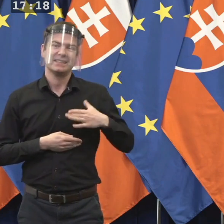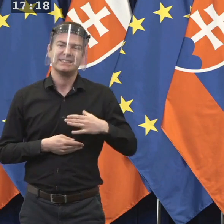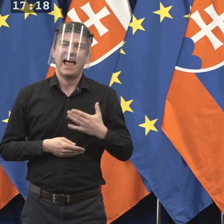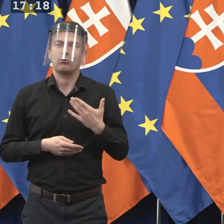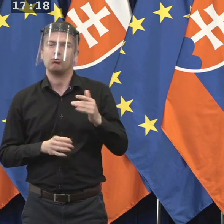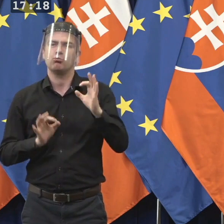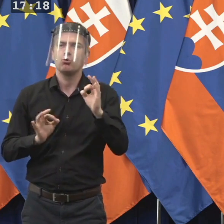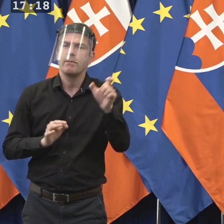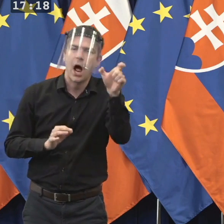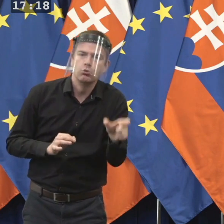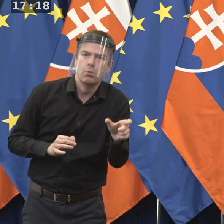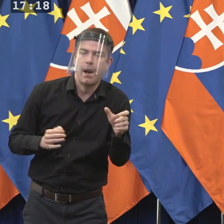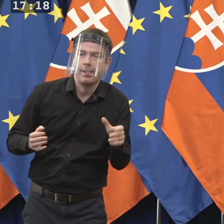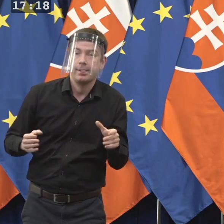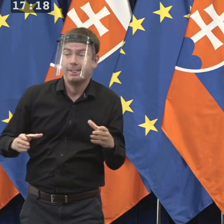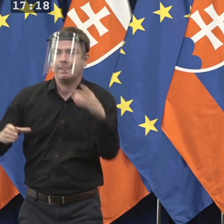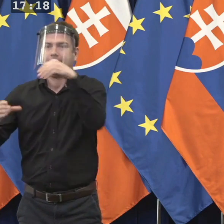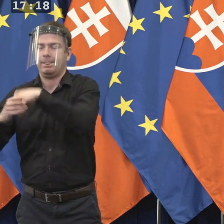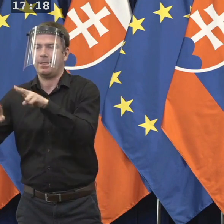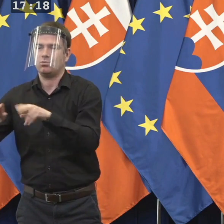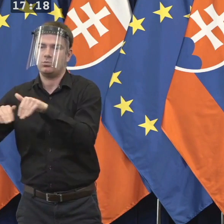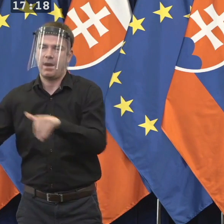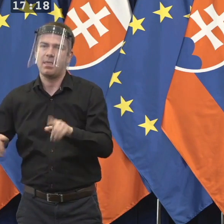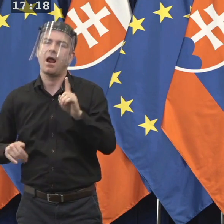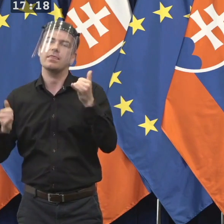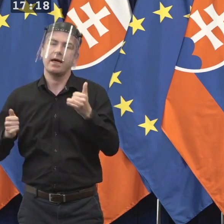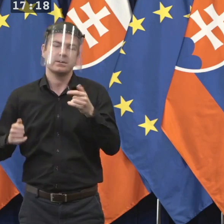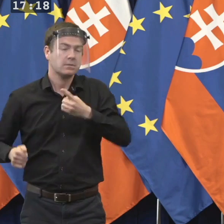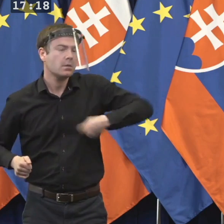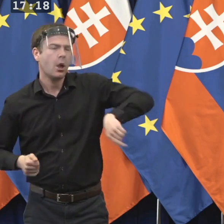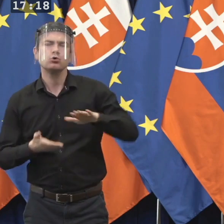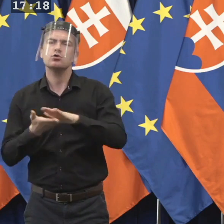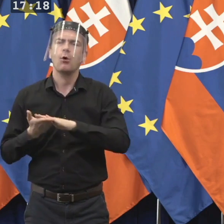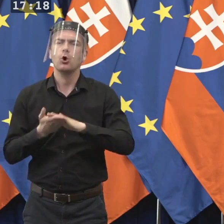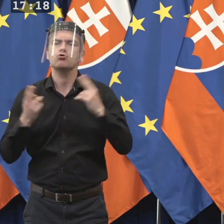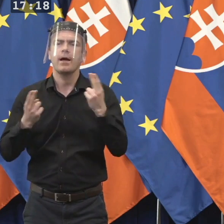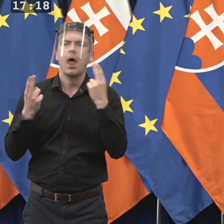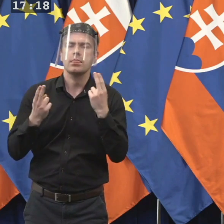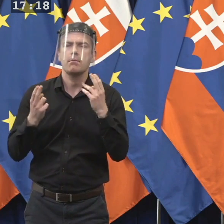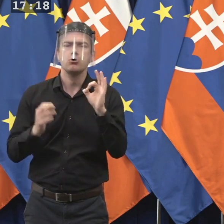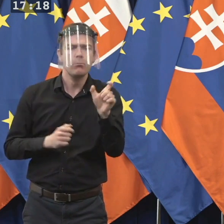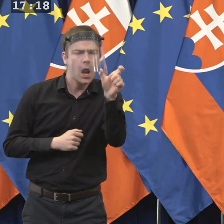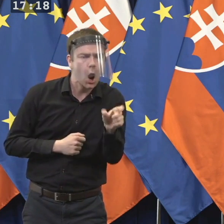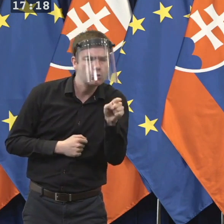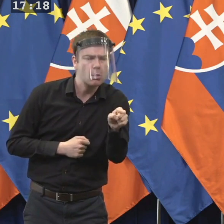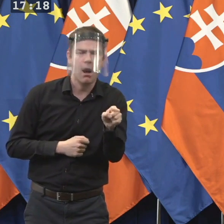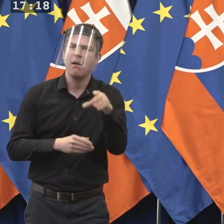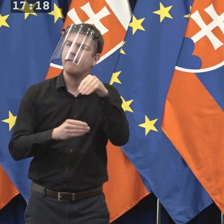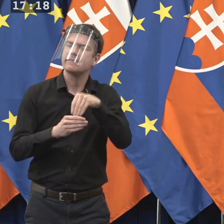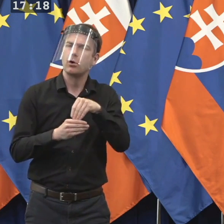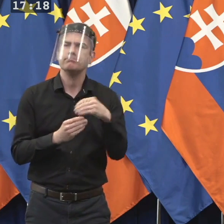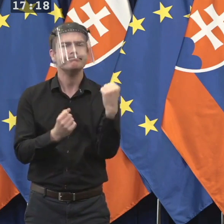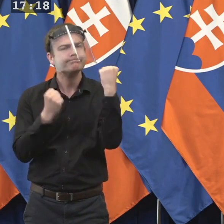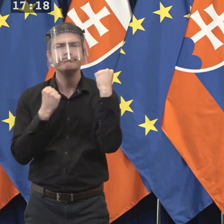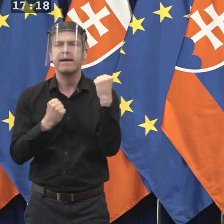zloženie súdnej rady bolo také, že si povieme, že naozaj každý človek je osobnosť s morálnou integritou a človek, ktorý dokáže